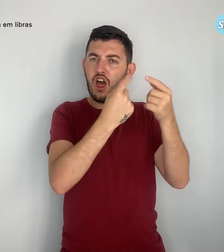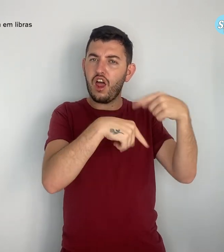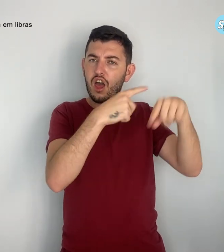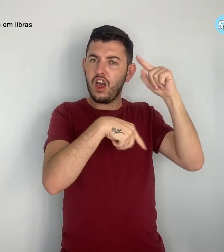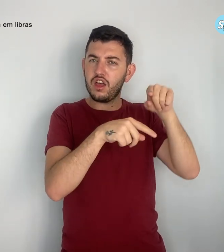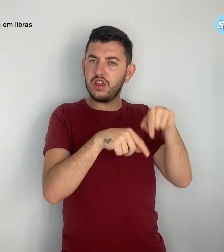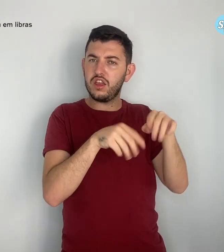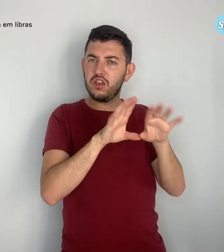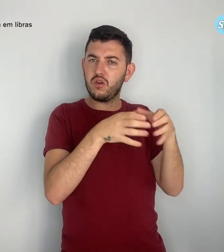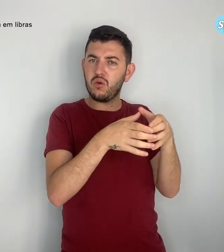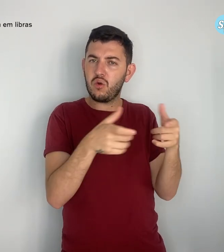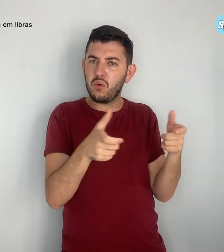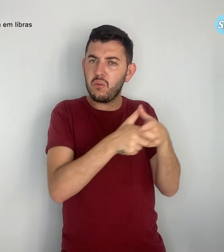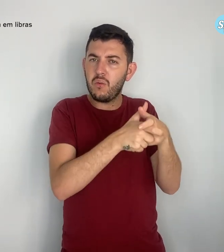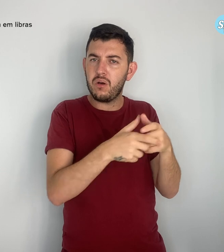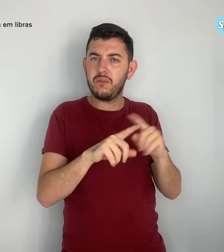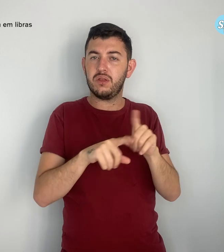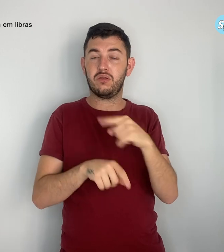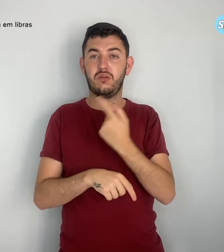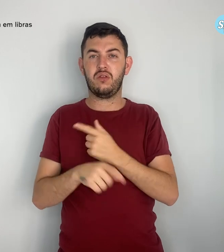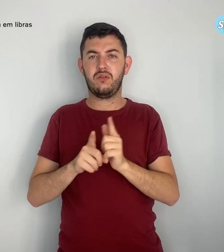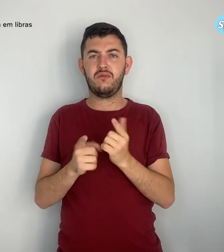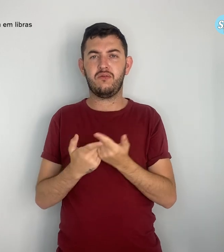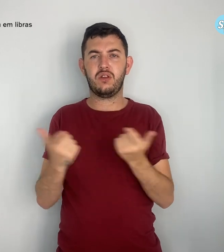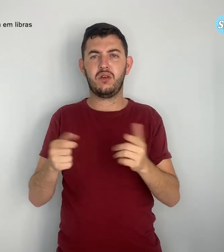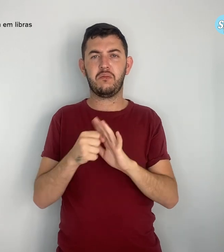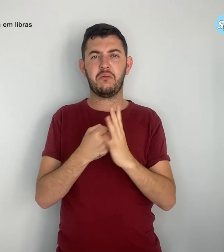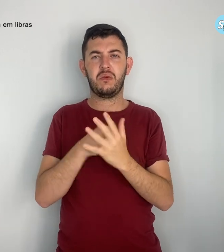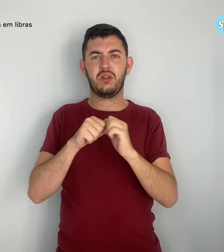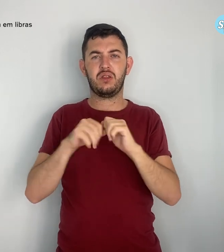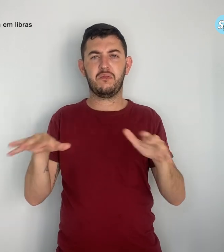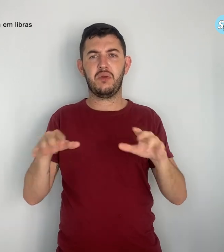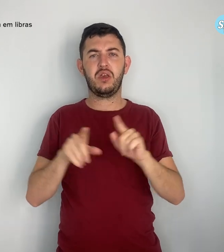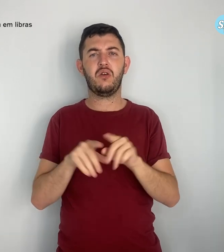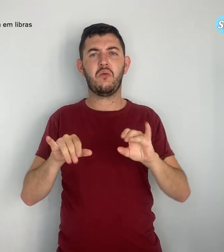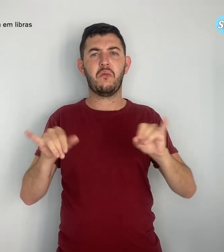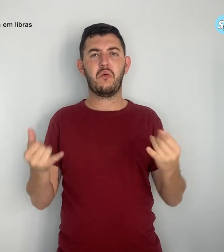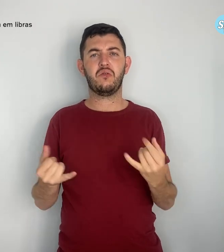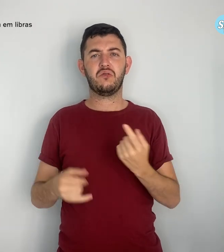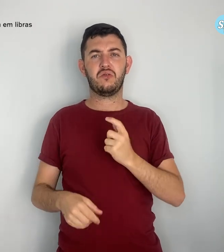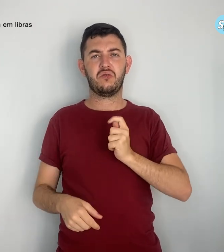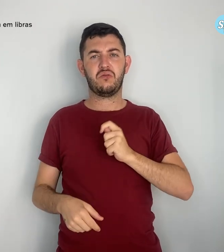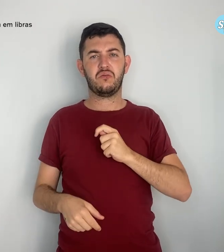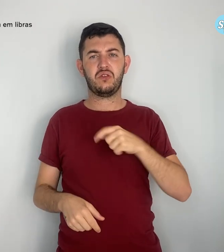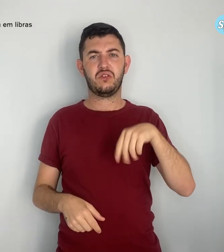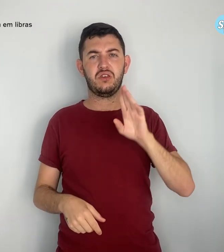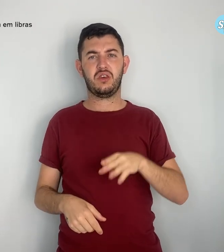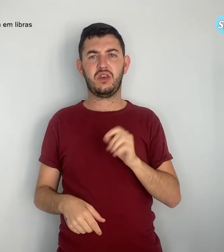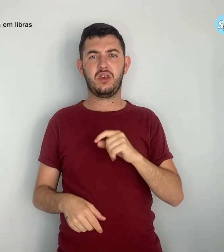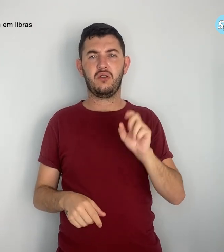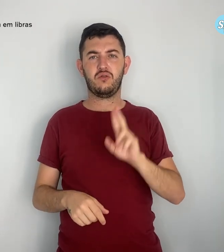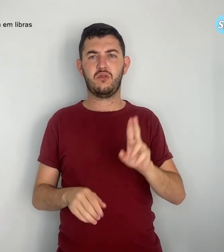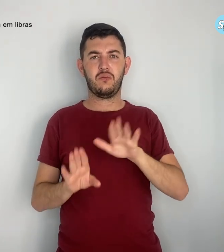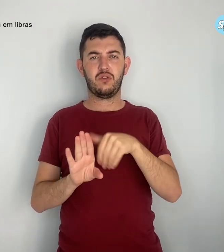e o oportunismo cruel de quem a utilizou para gerar ainda mais lucro e